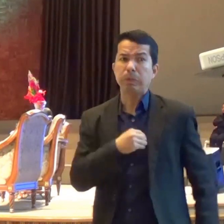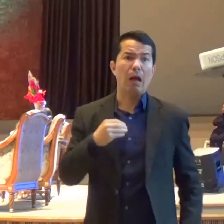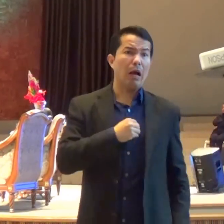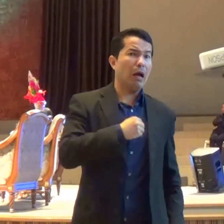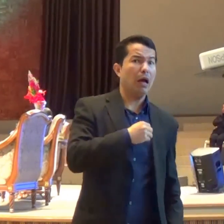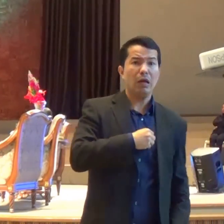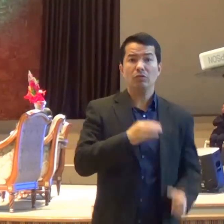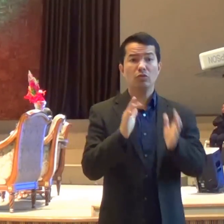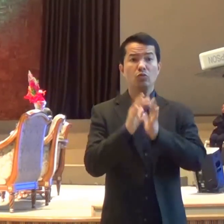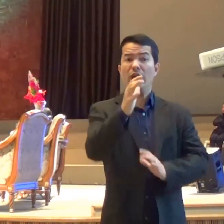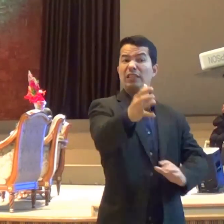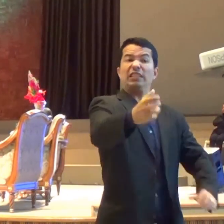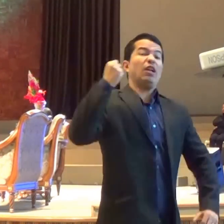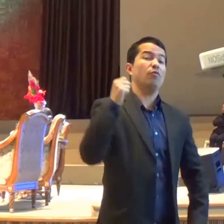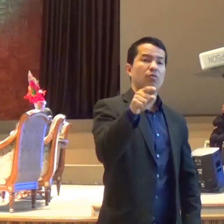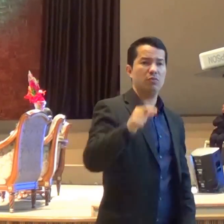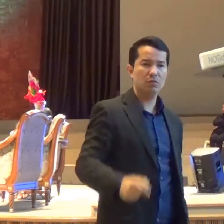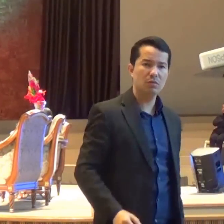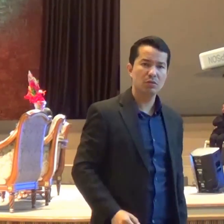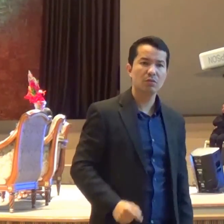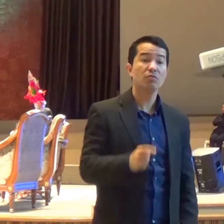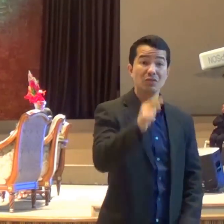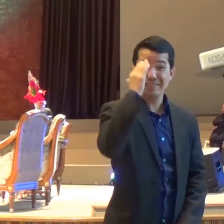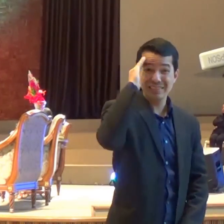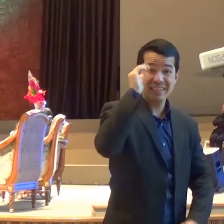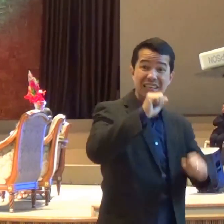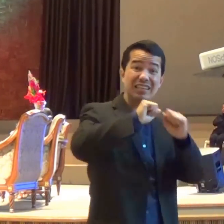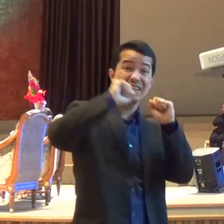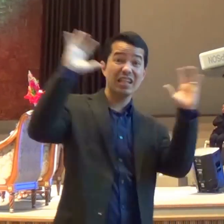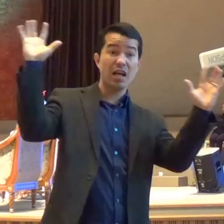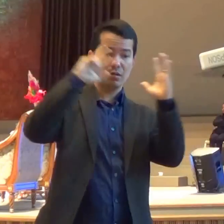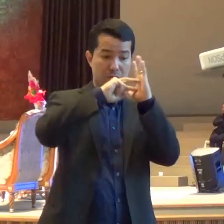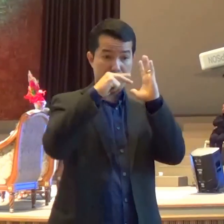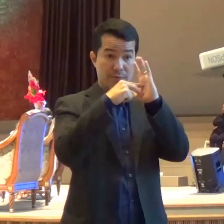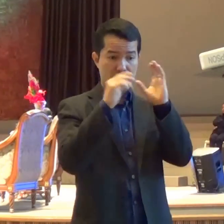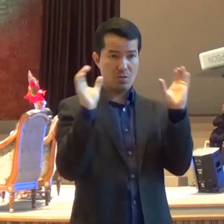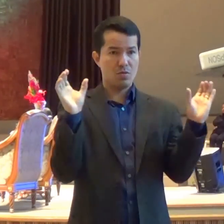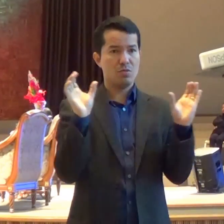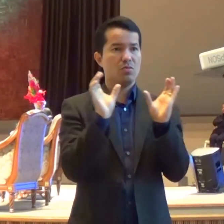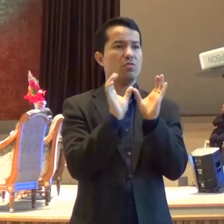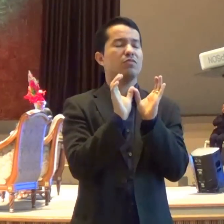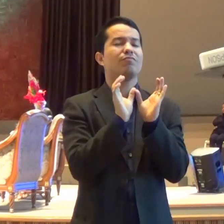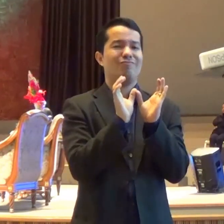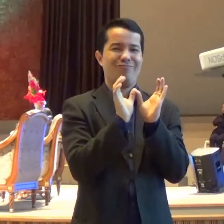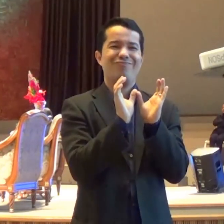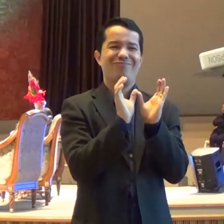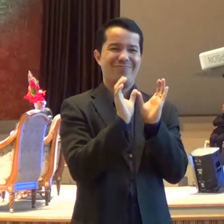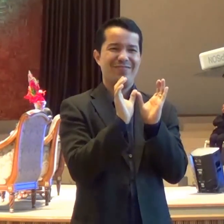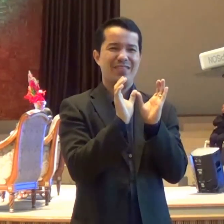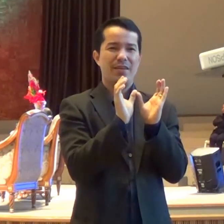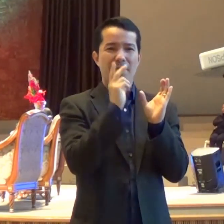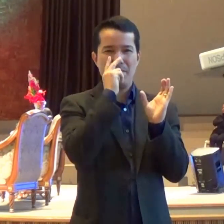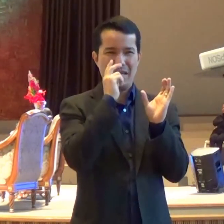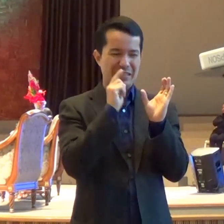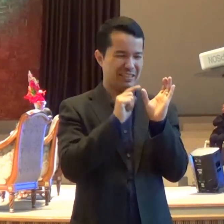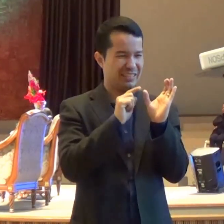significa Esse memorial E pode se Apropriar Da bênção Cada vez Que você